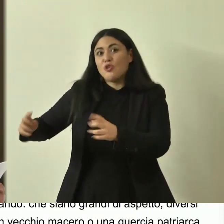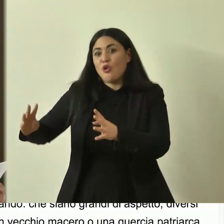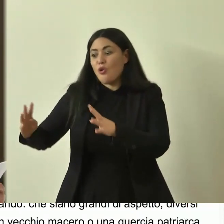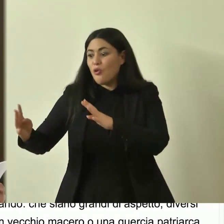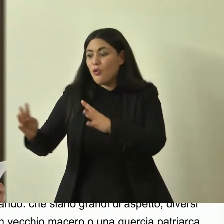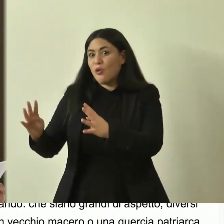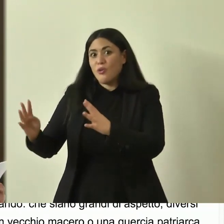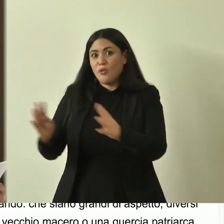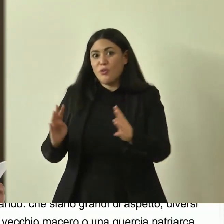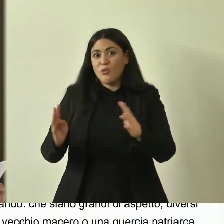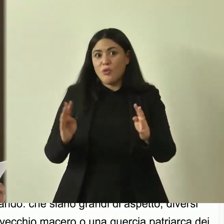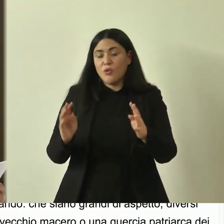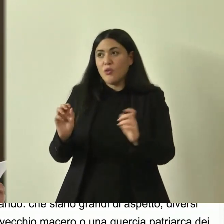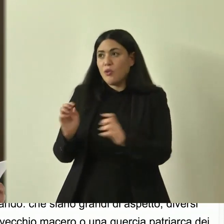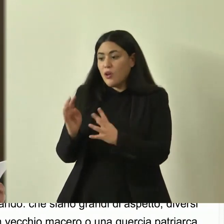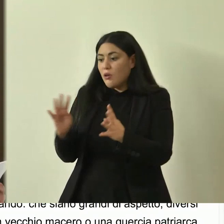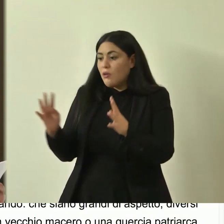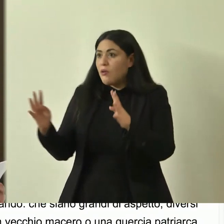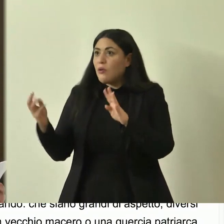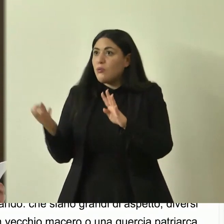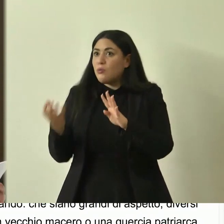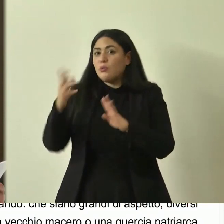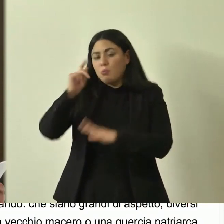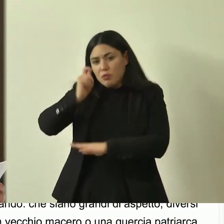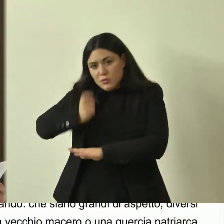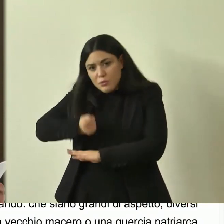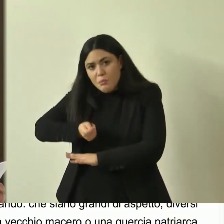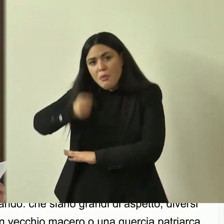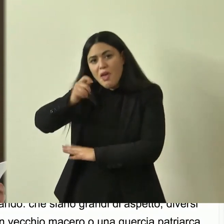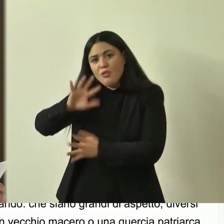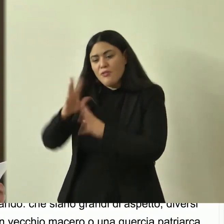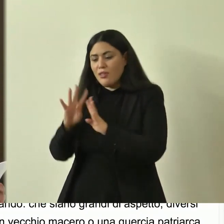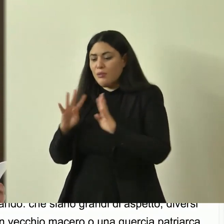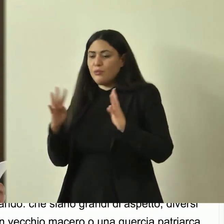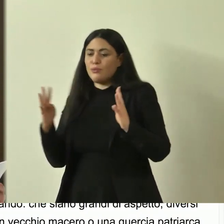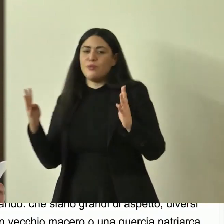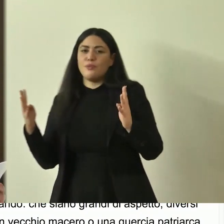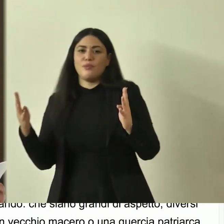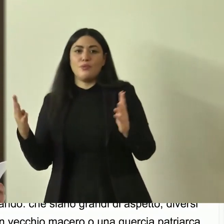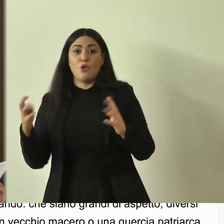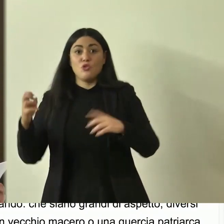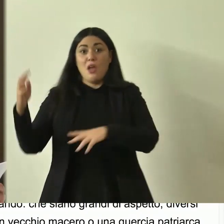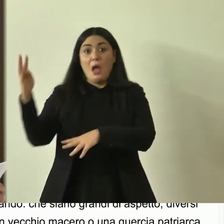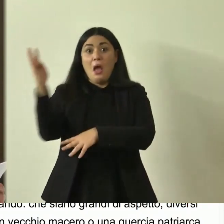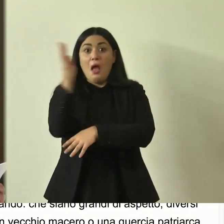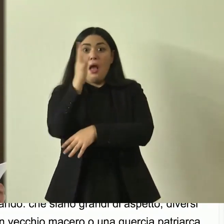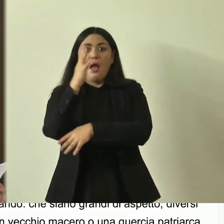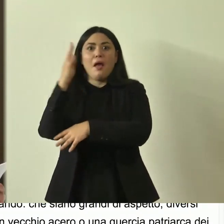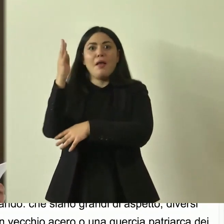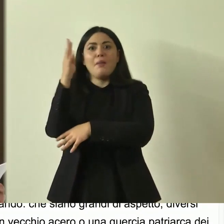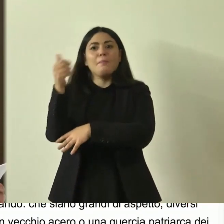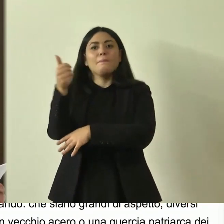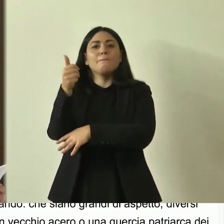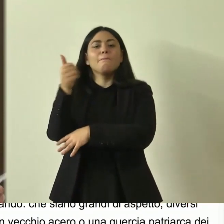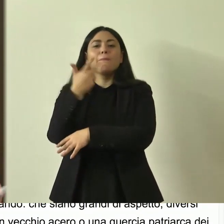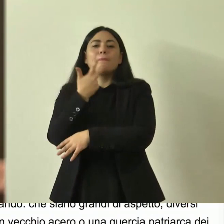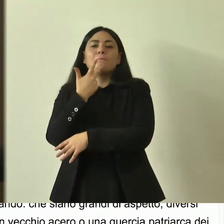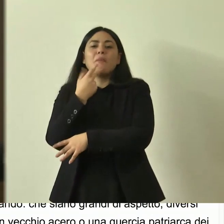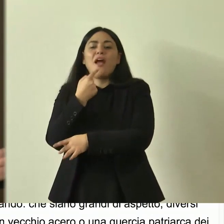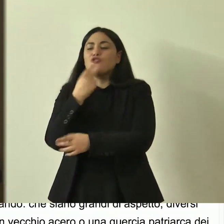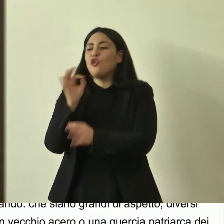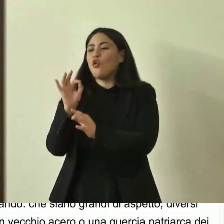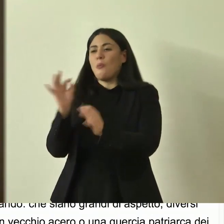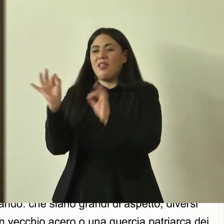si apra con rispetto e ne componga la corte così l'albero solitario piace ai campi che decora